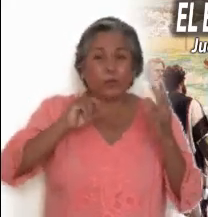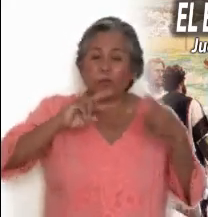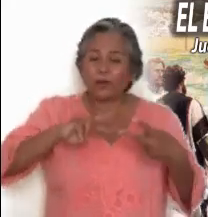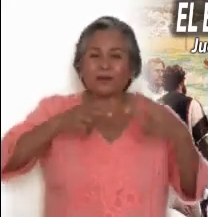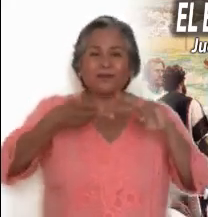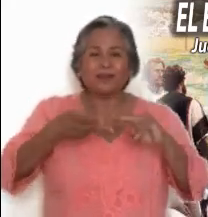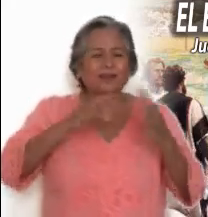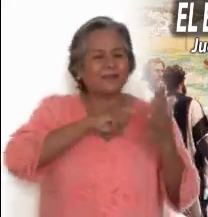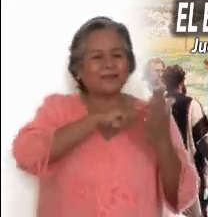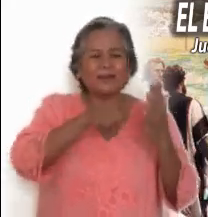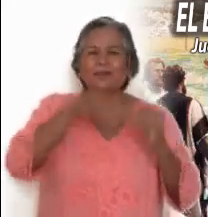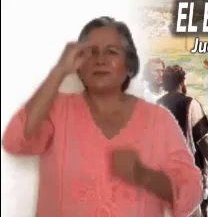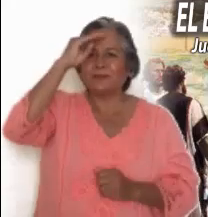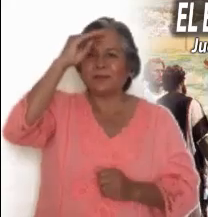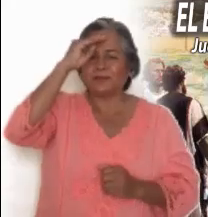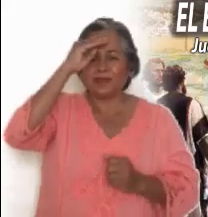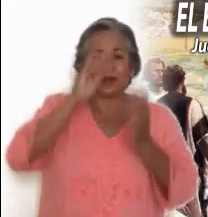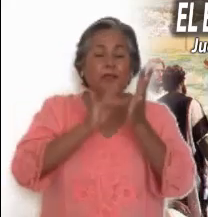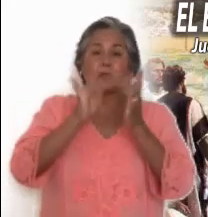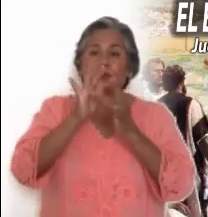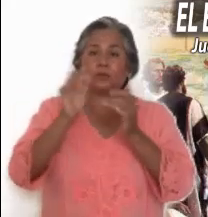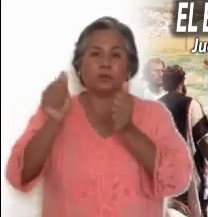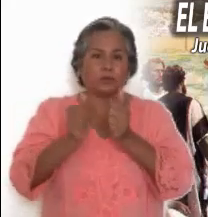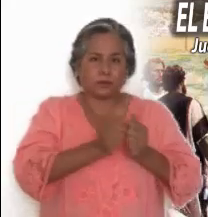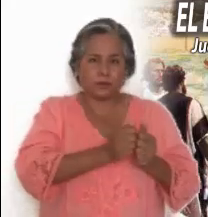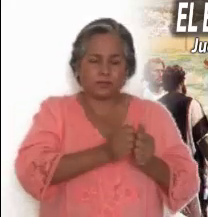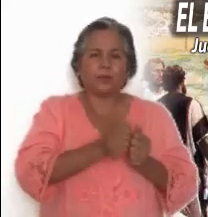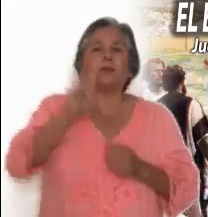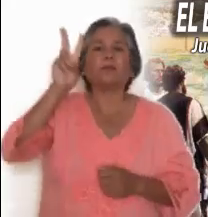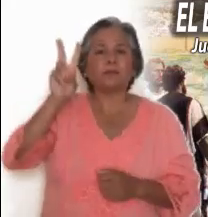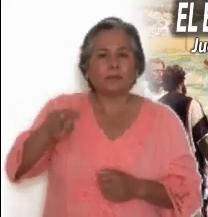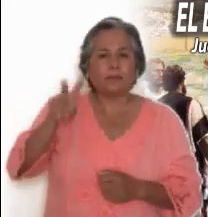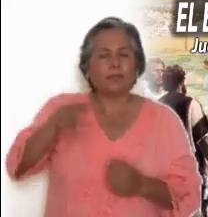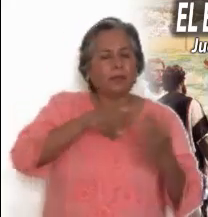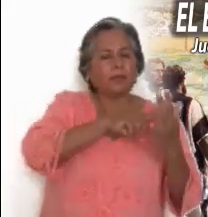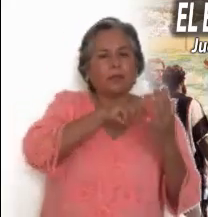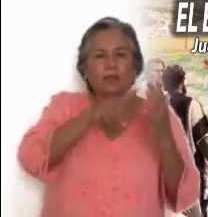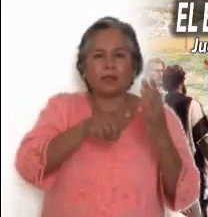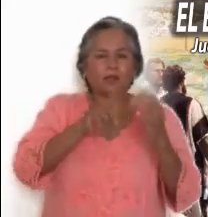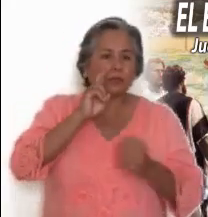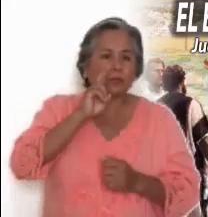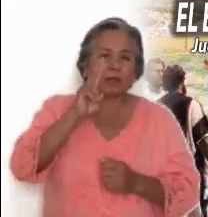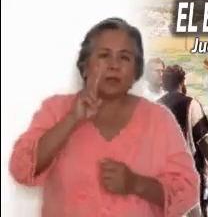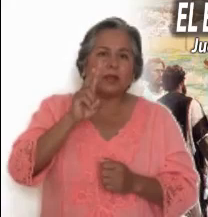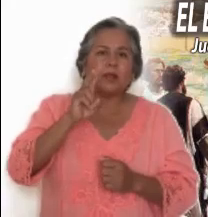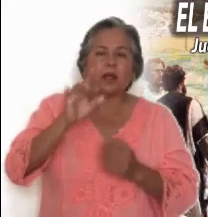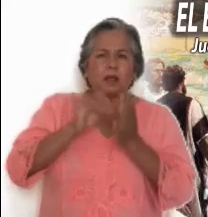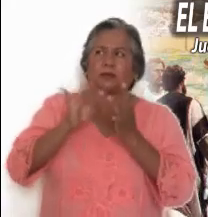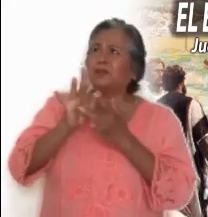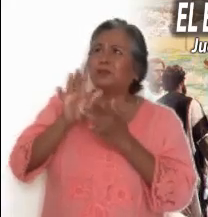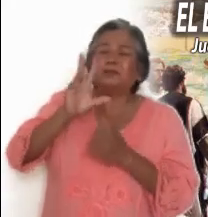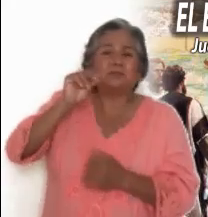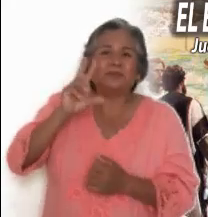y positiva del resucitado. Es cierto que ya no lo están viendo, Pero experimentan esa